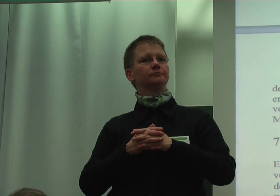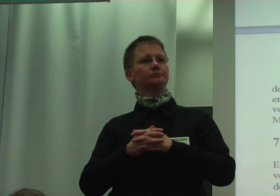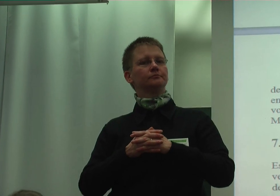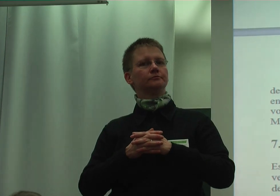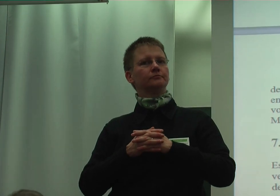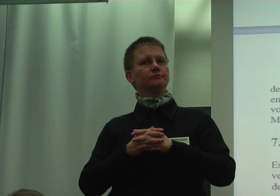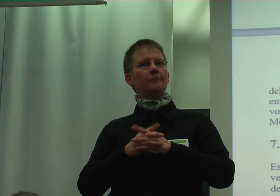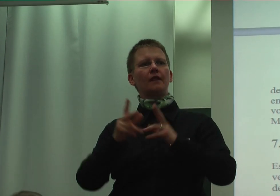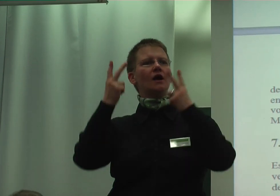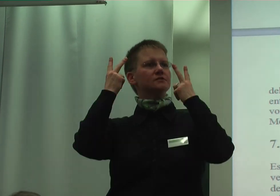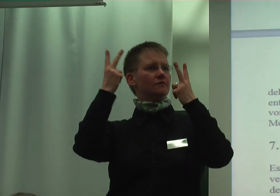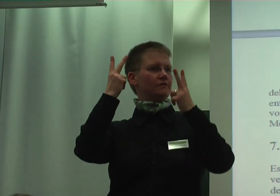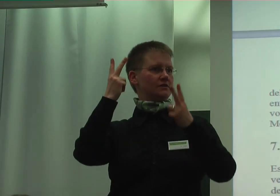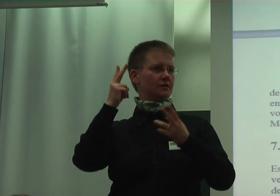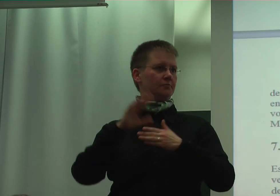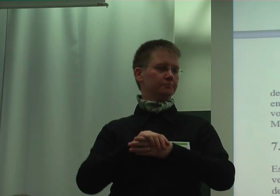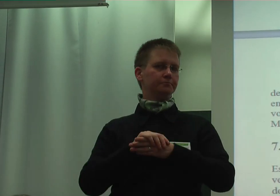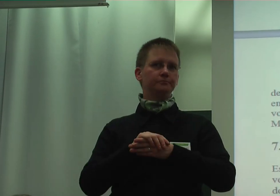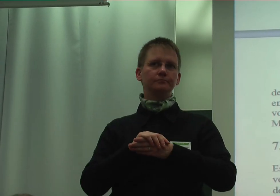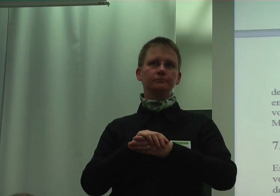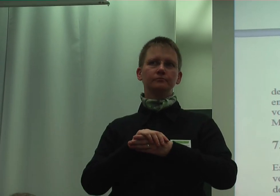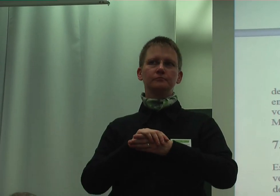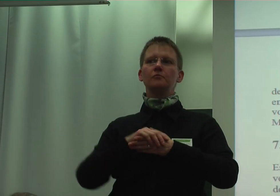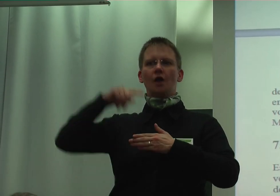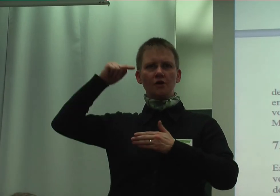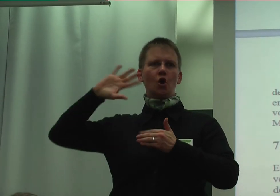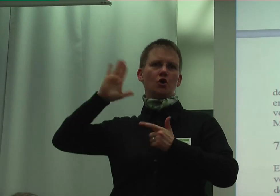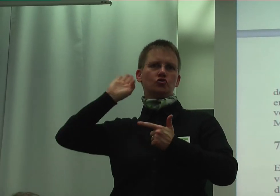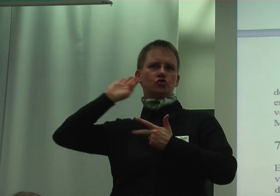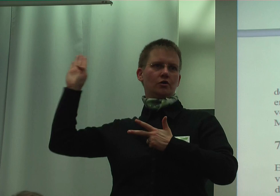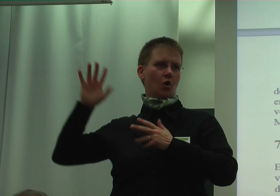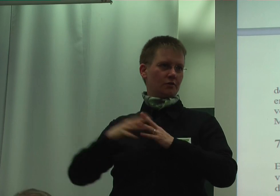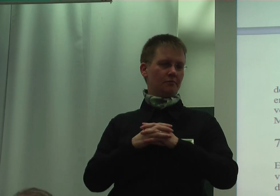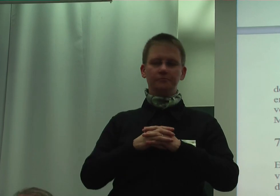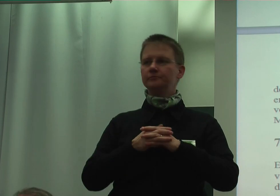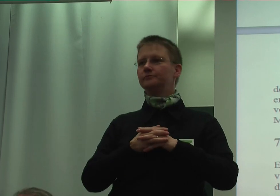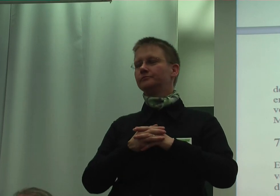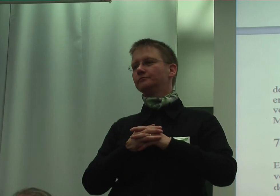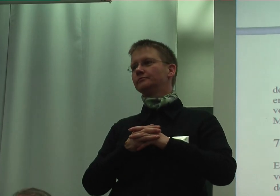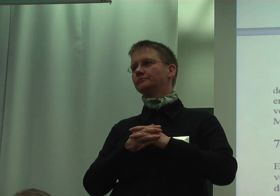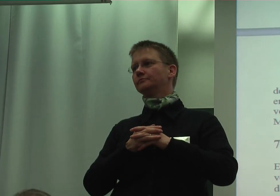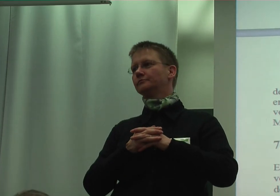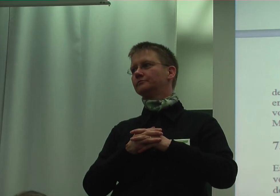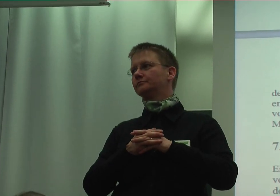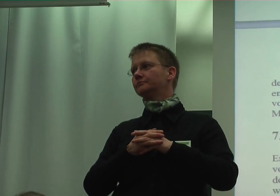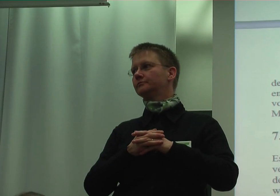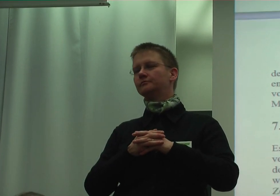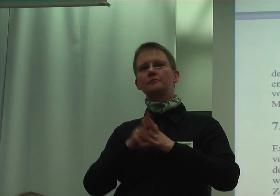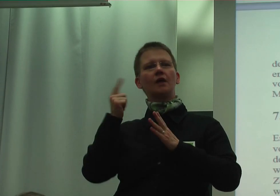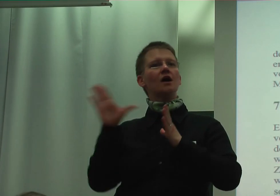Angesichtiger Punkt ist ja heute auch schon 100 Leute vor, aber es ist die Mitwirkung